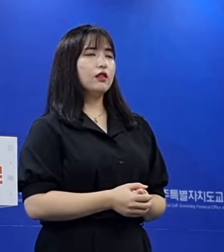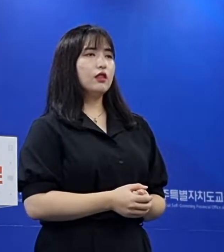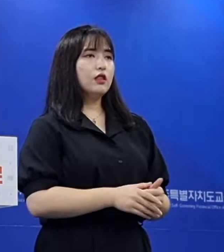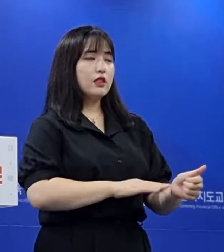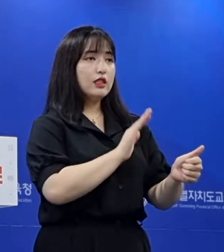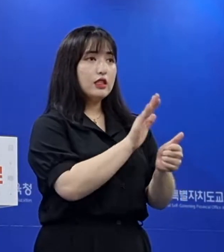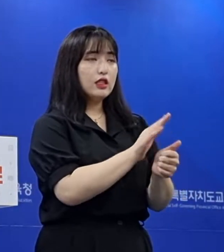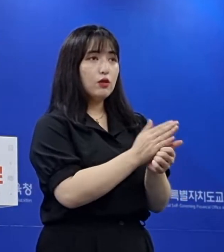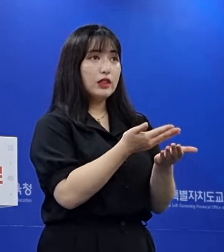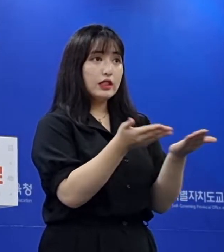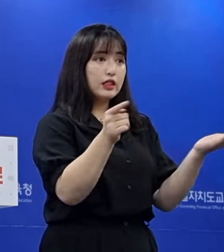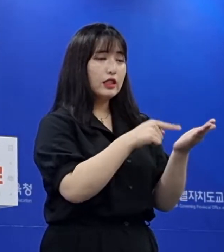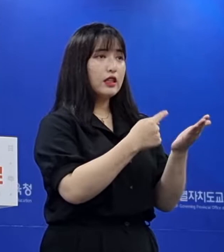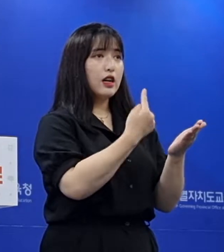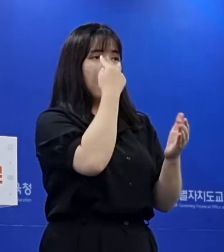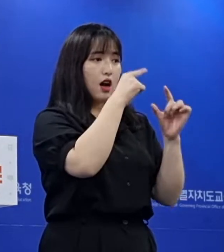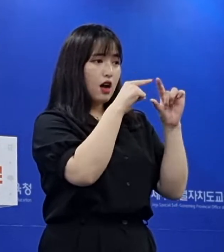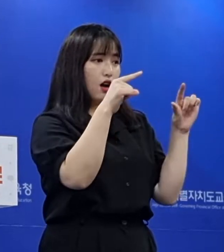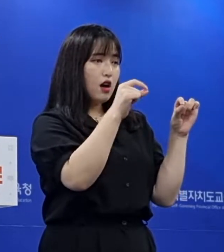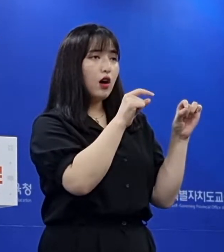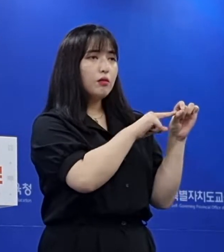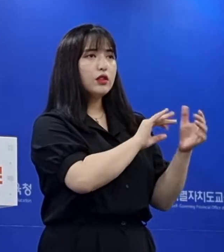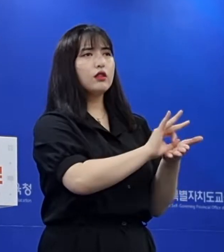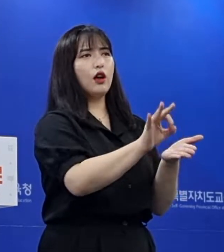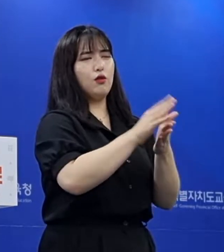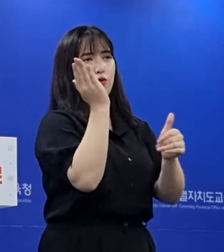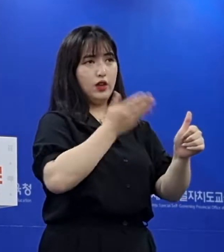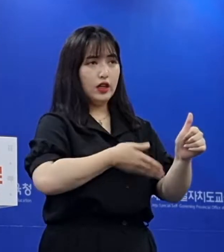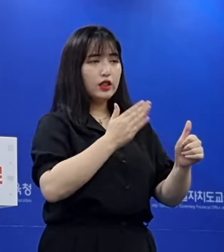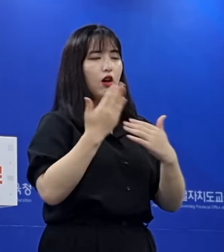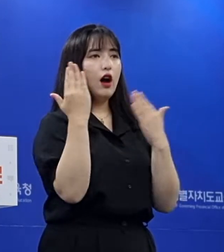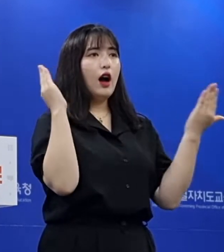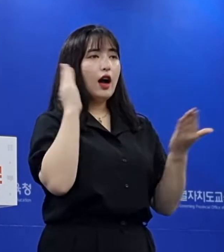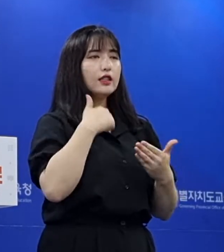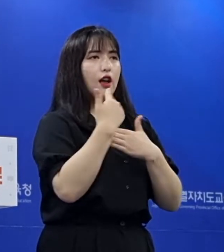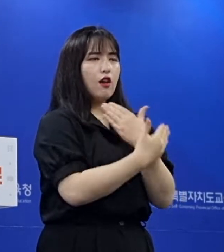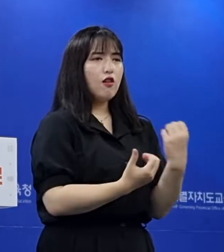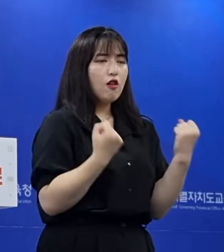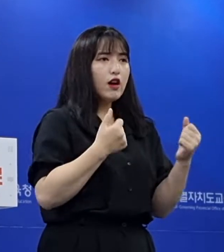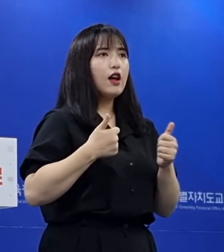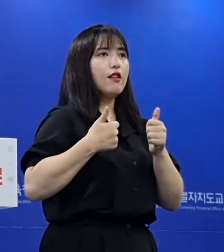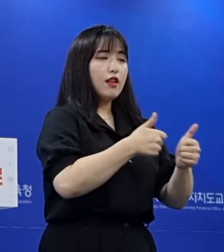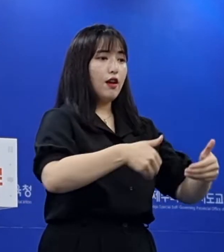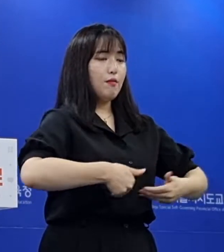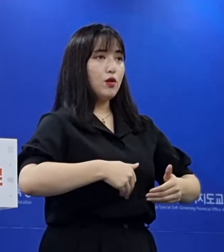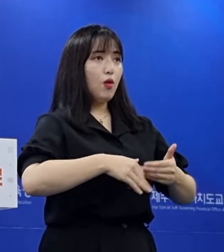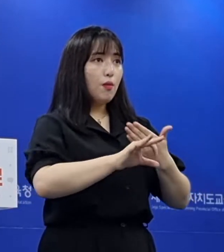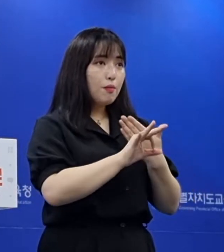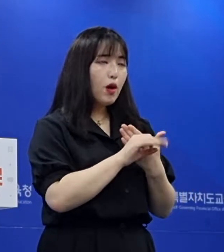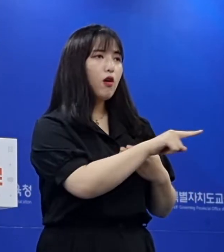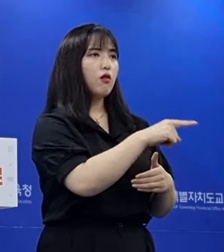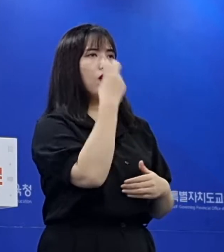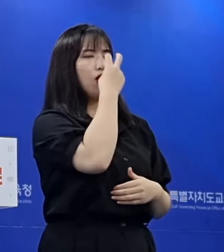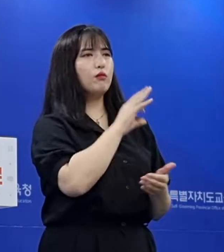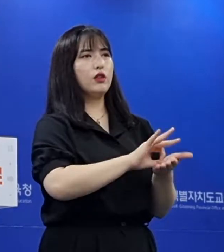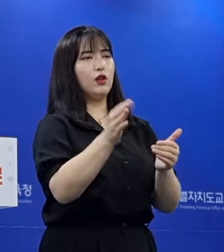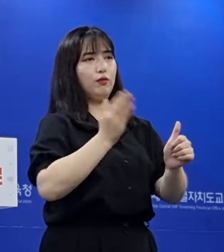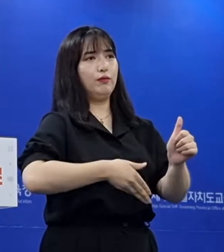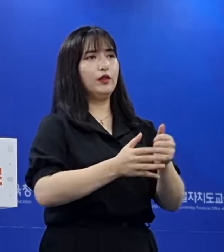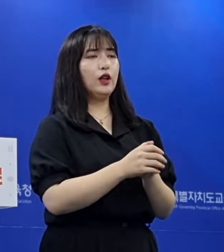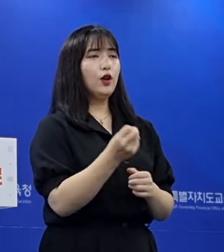지원해드리는 신속 항원검사 키트를 이용해 학생의 건강 상태에 따라 필요시 검사해 주시기를 바랍니다.